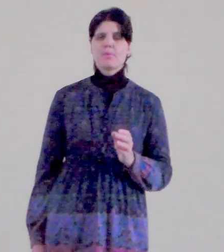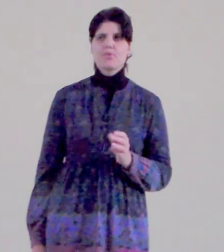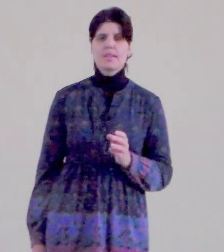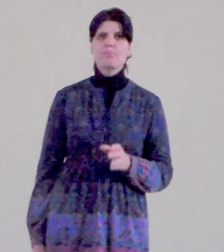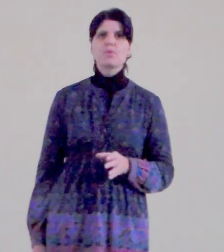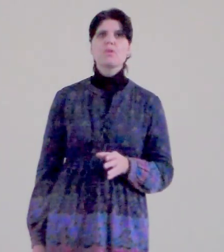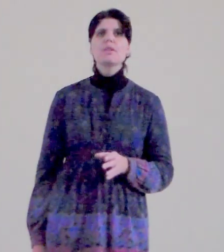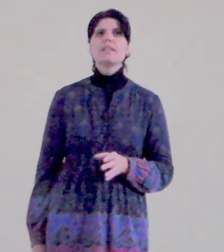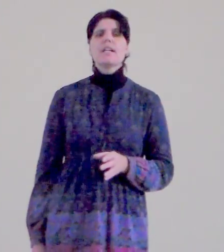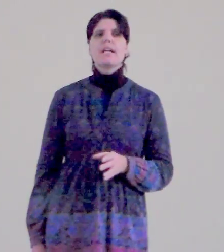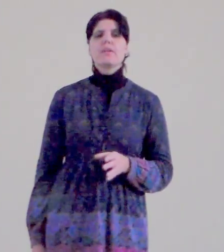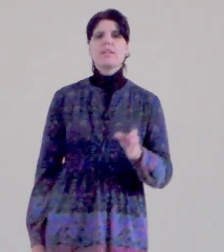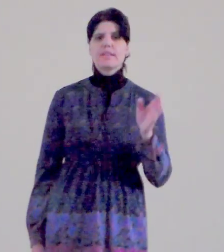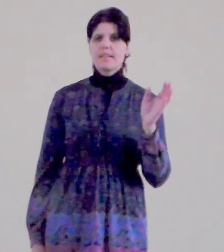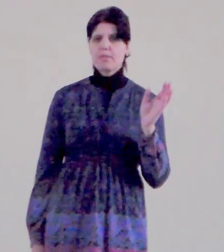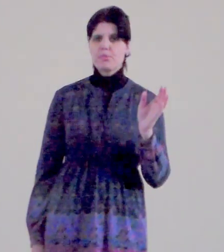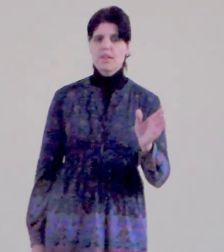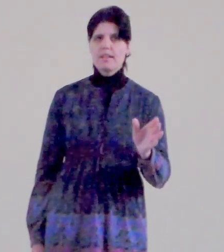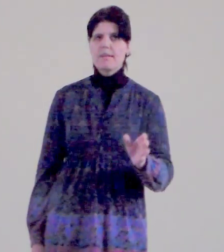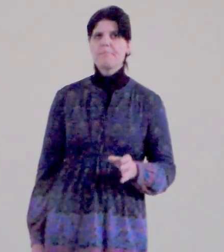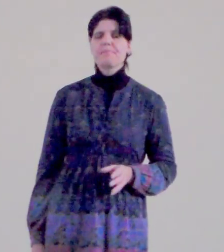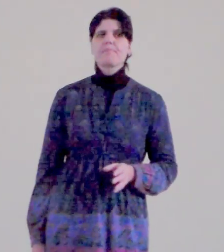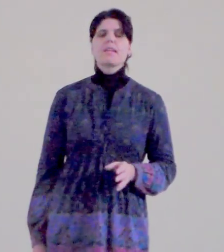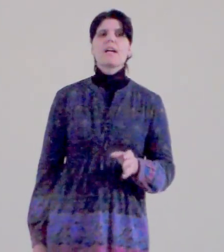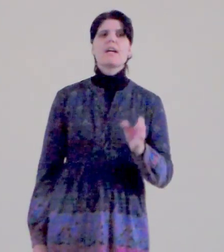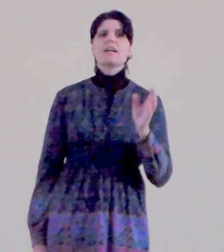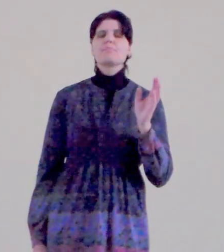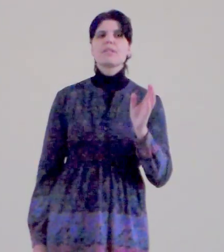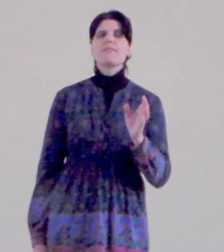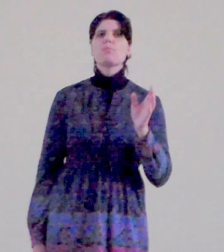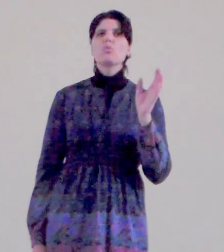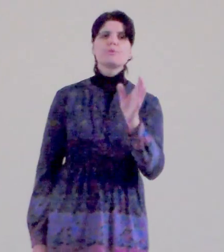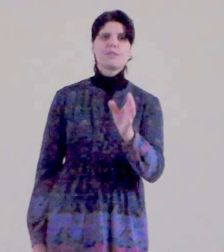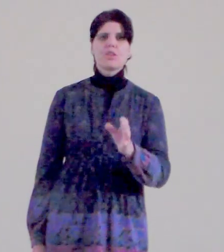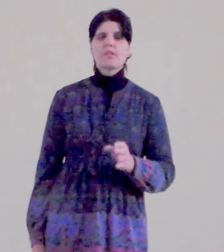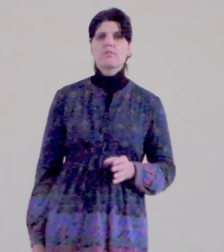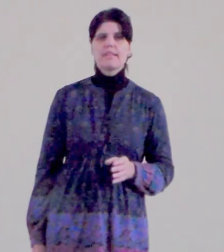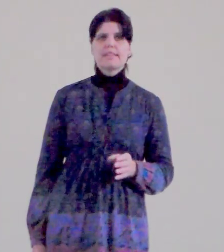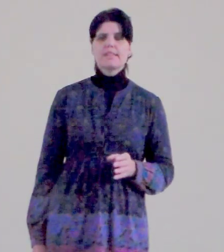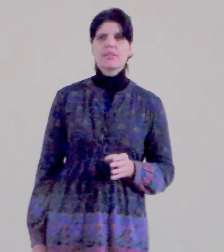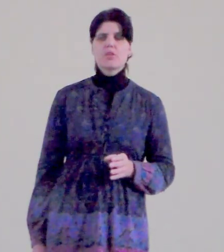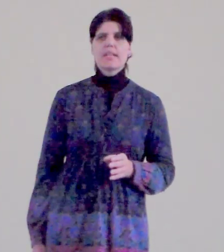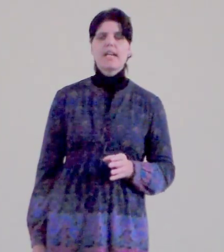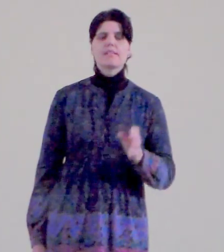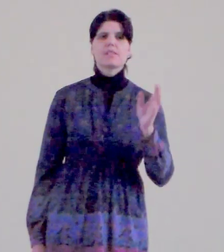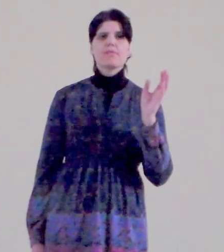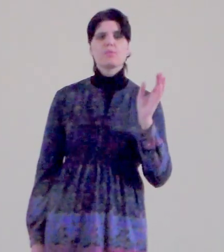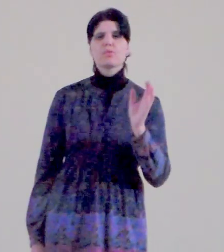prostě nebudou, Haleluja, tak já vám žehnám a přijím vám úspěšně o 2014, ať se vám to